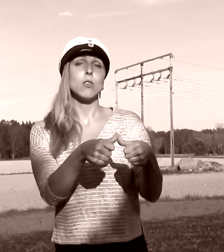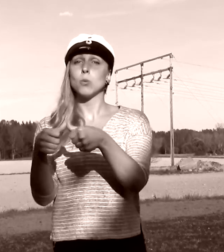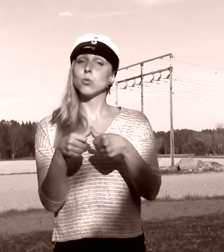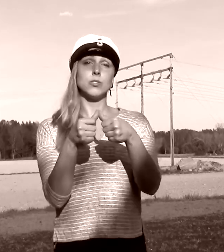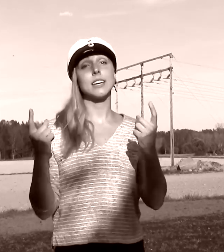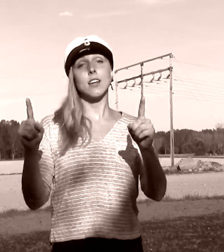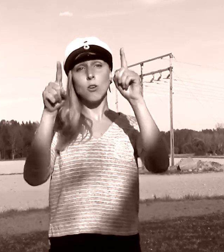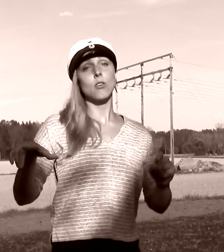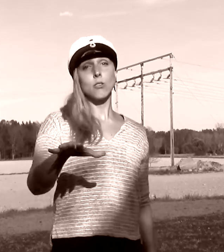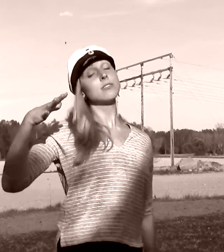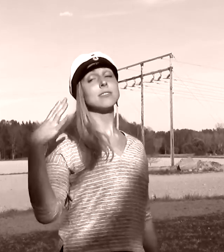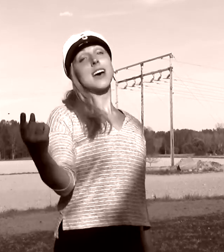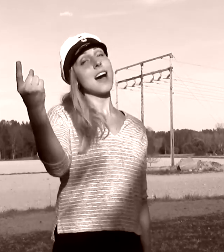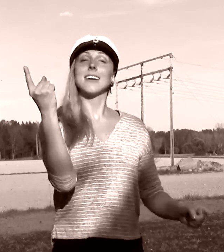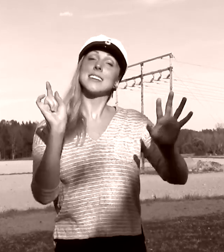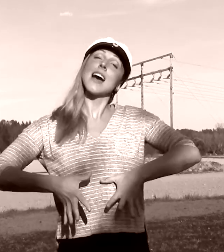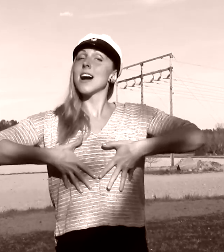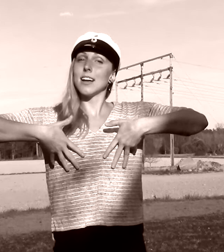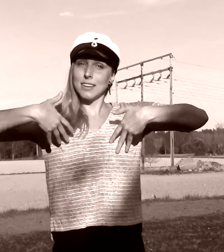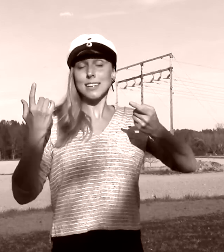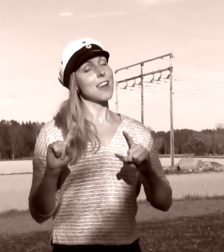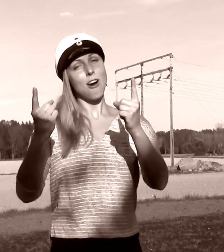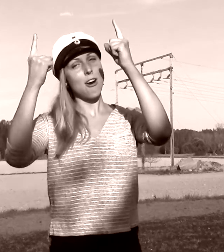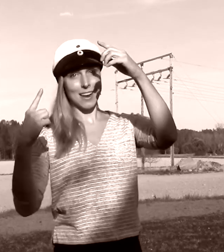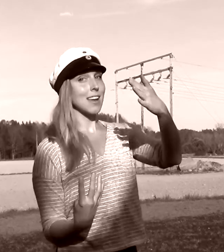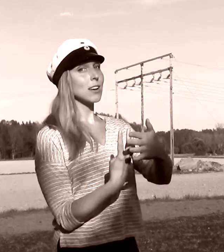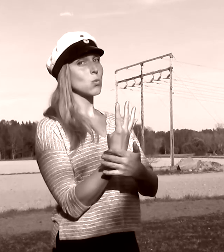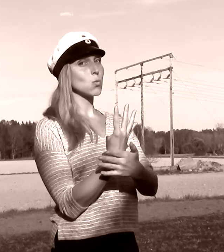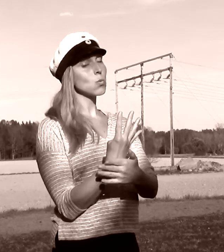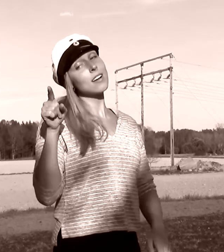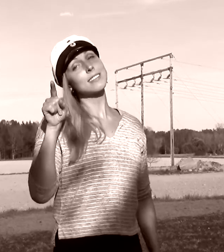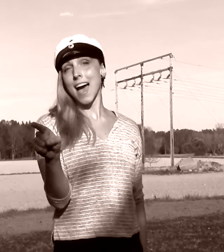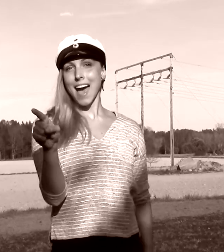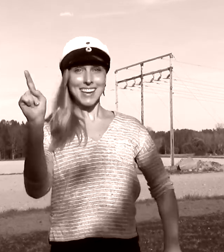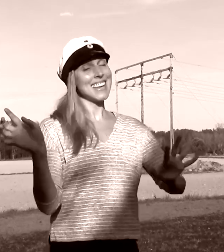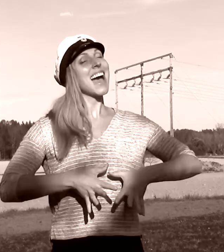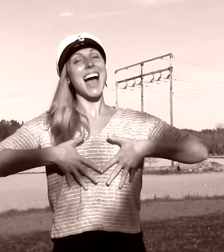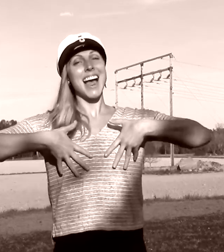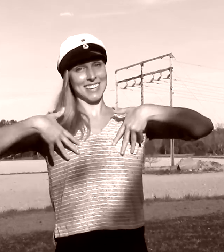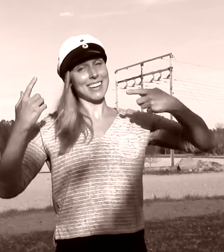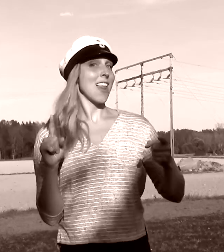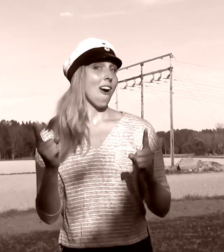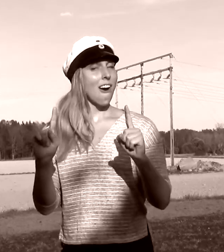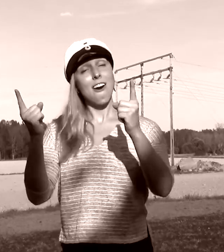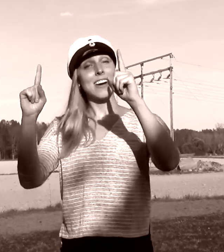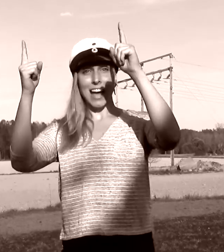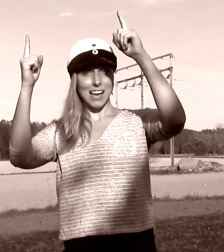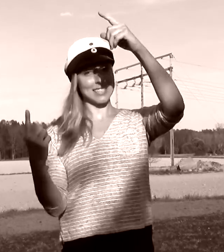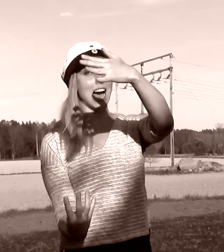gund i den gund Där vi härliga lagrarna grå, där vi härliga lagrarna